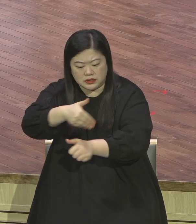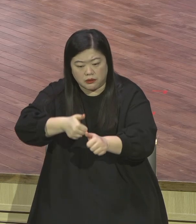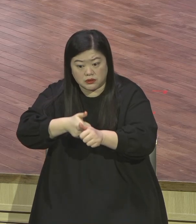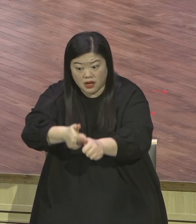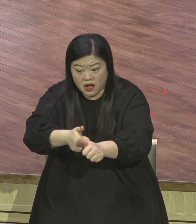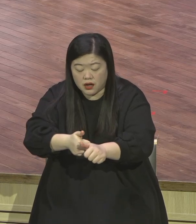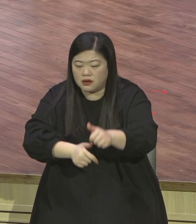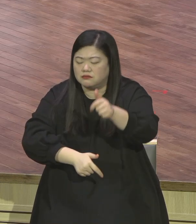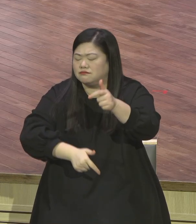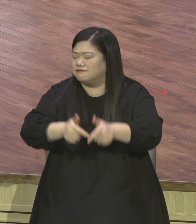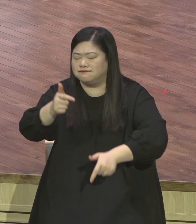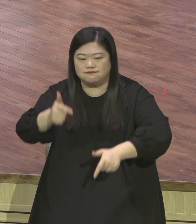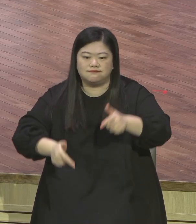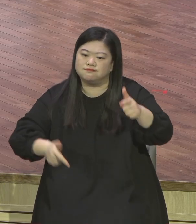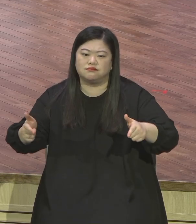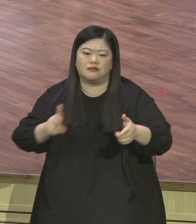계속해서 바뀌는 것입니다.